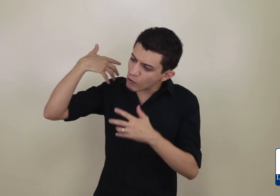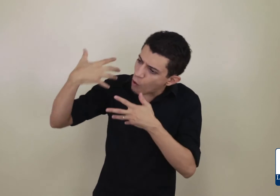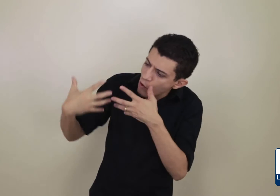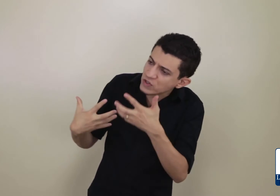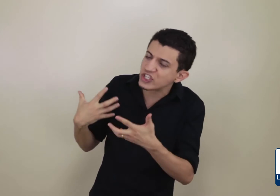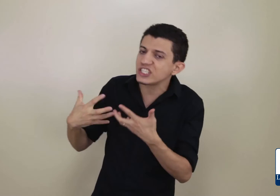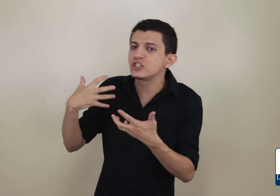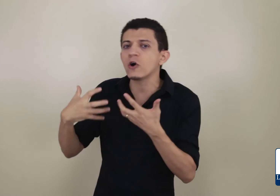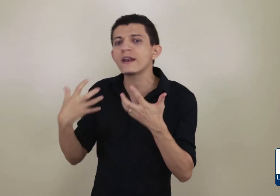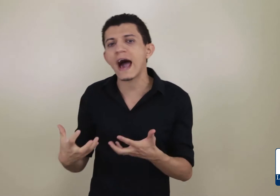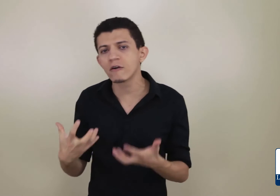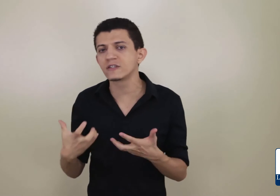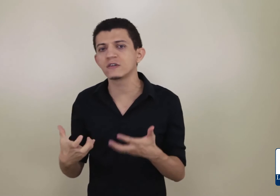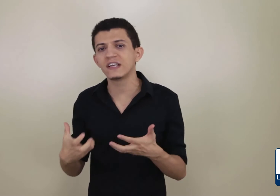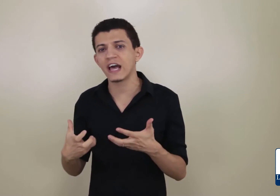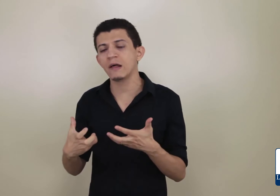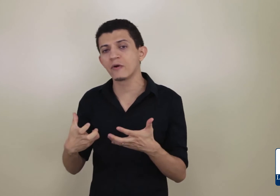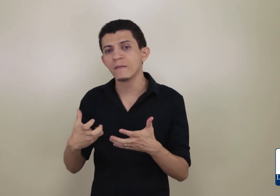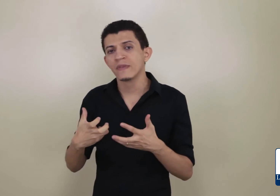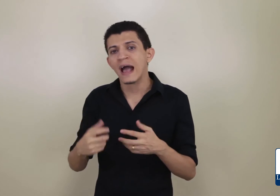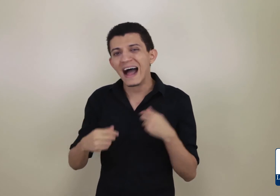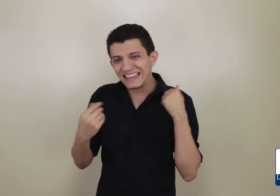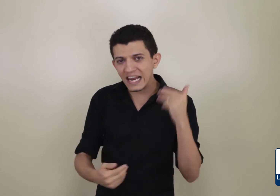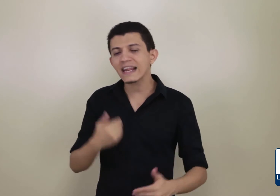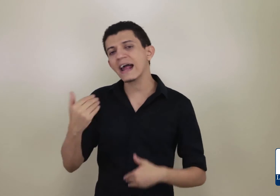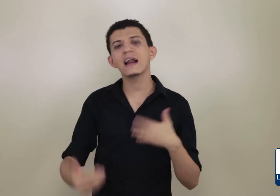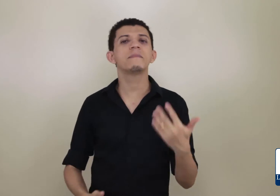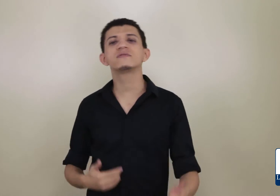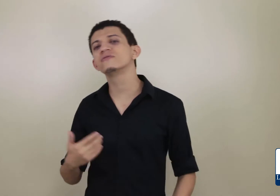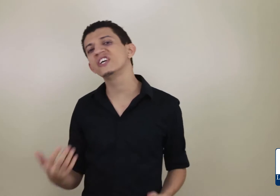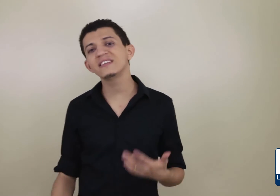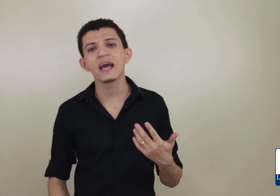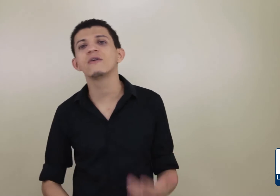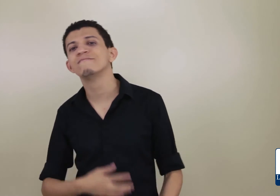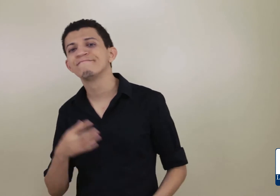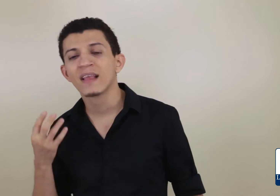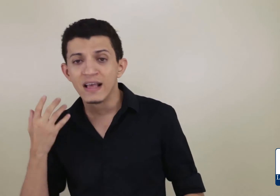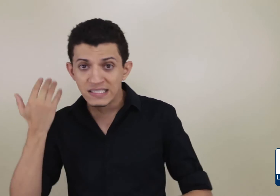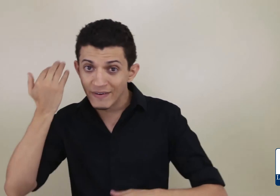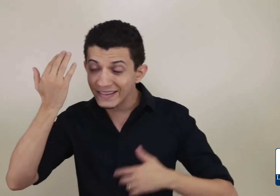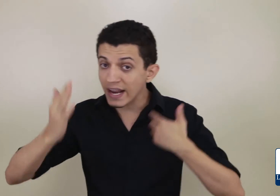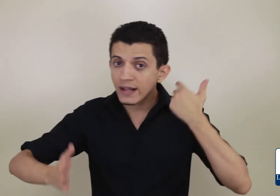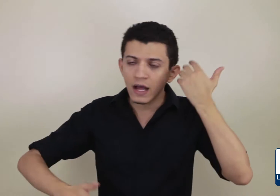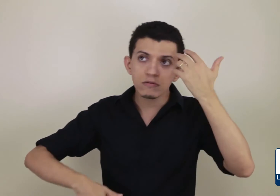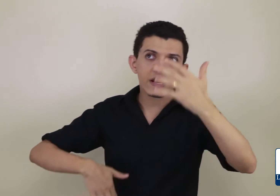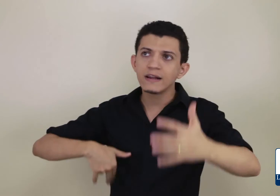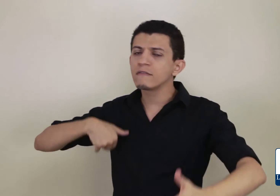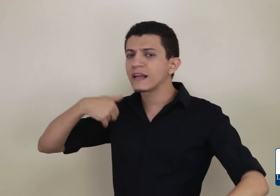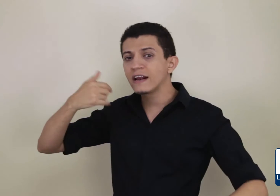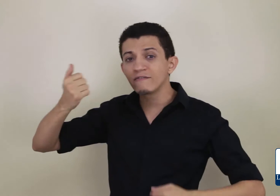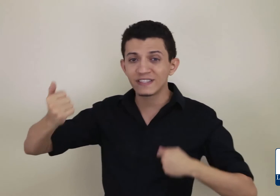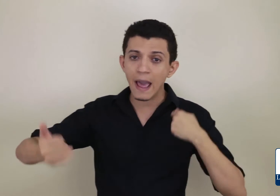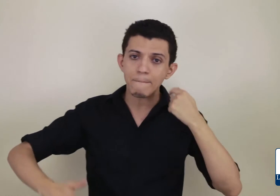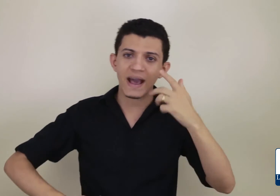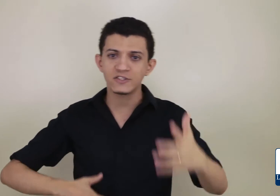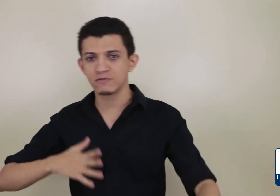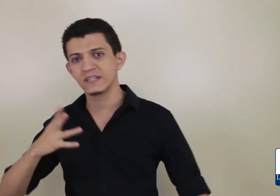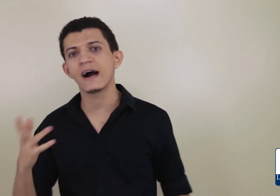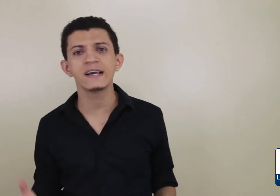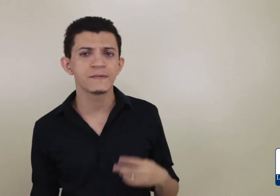condicionar o seu cérebro a treinar a Libras o dia inteiro. Você vai treinando, treinando, treinando. Você repete os sinais.